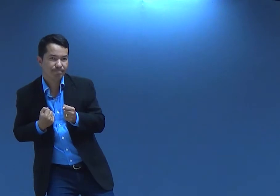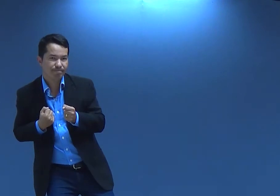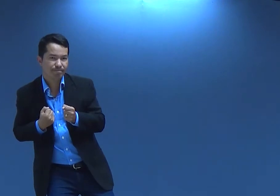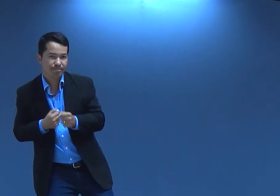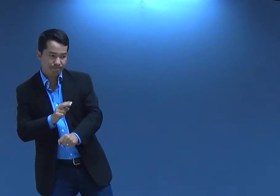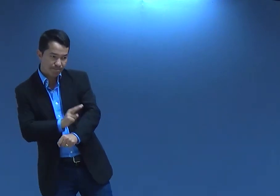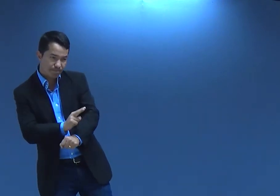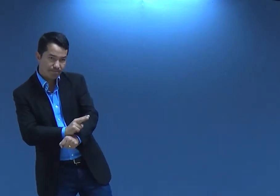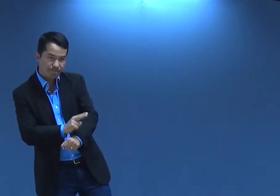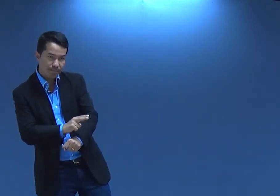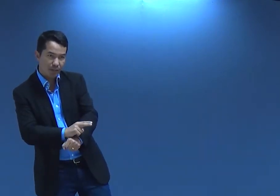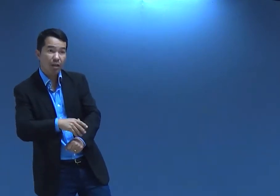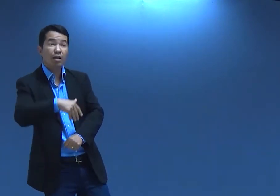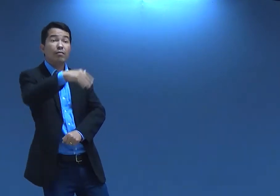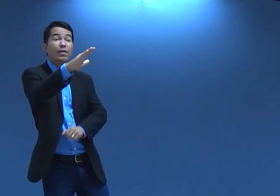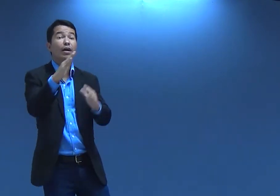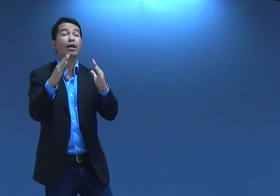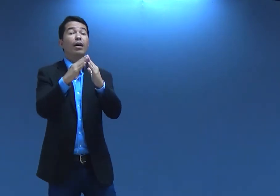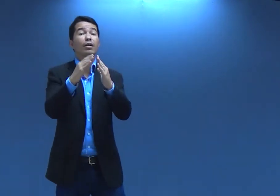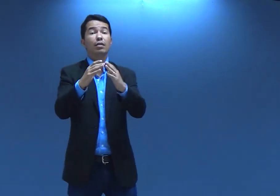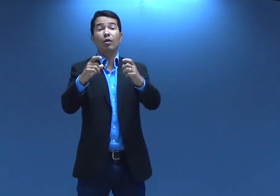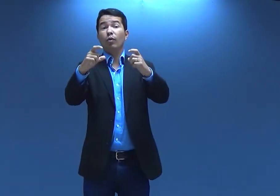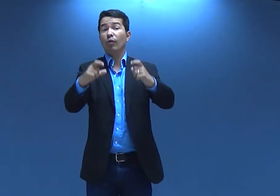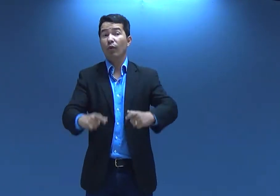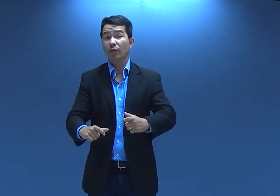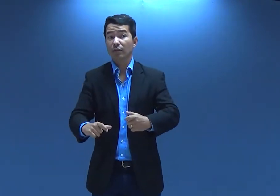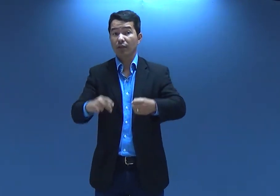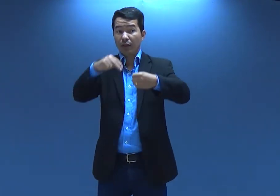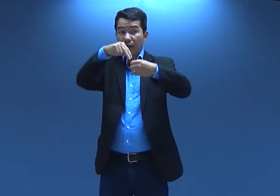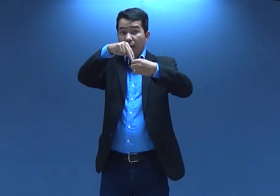adotavam a criança, levavam pra casa.